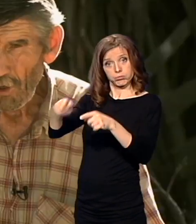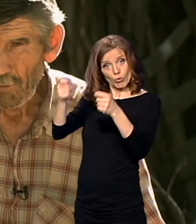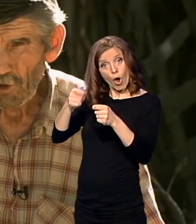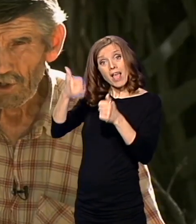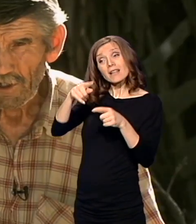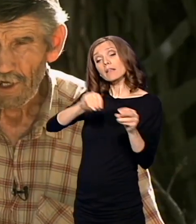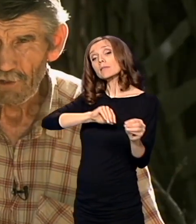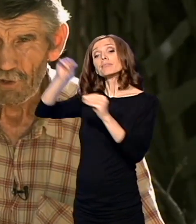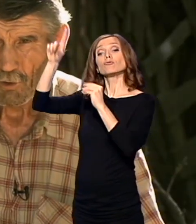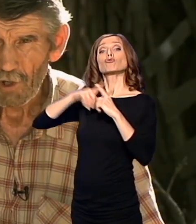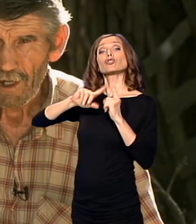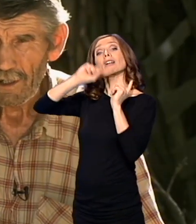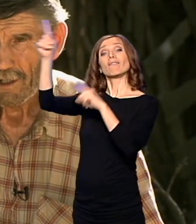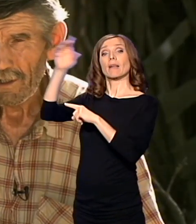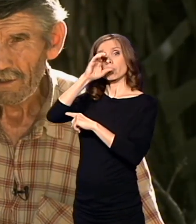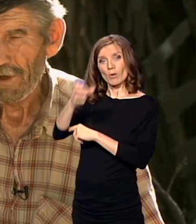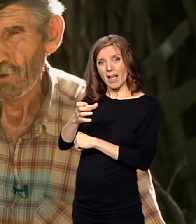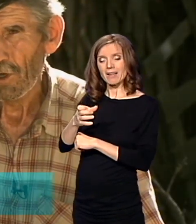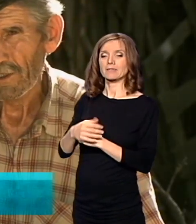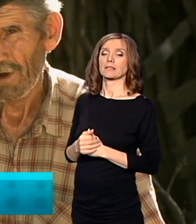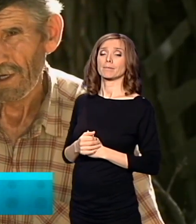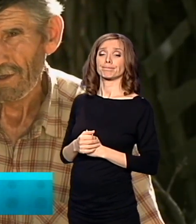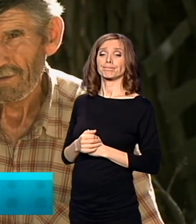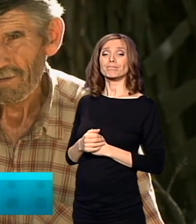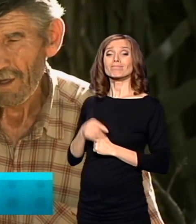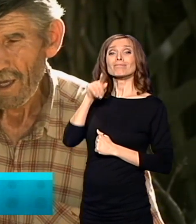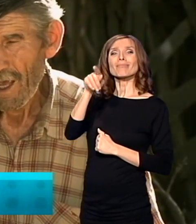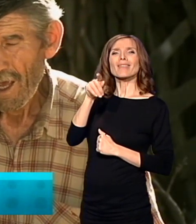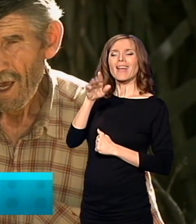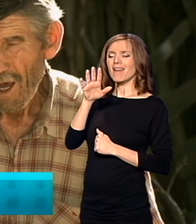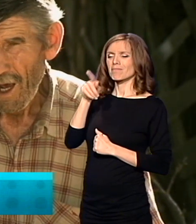Bugarsku. Oni počeli da je stresu iz kola sve dole stvari.